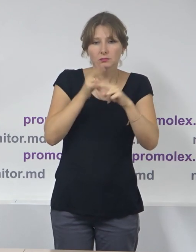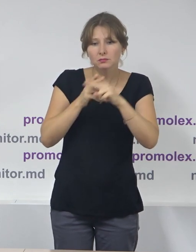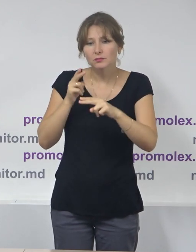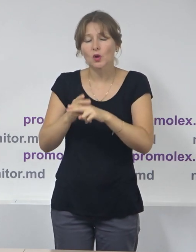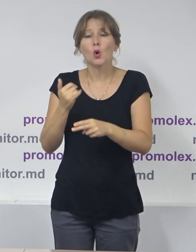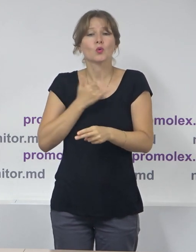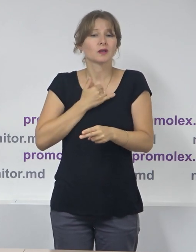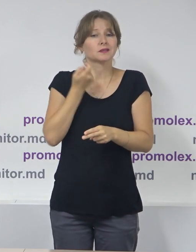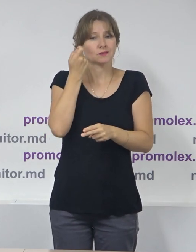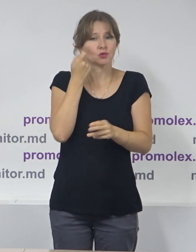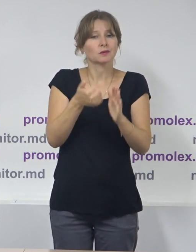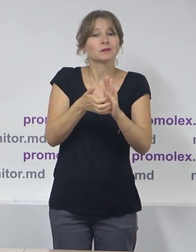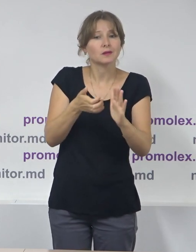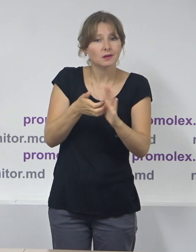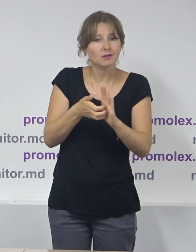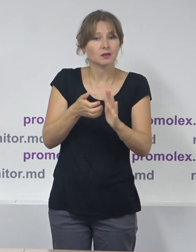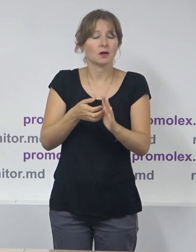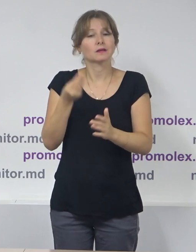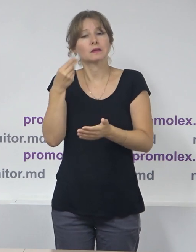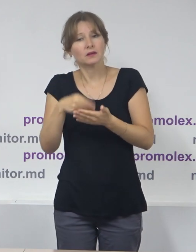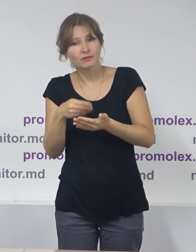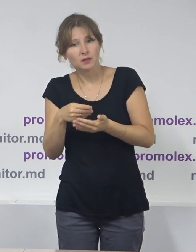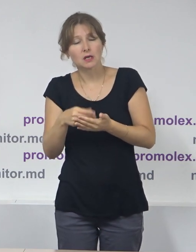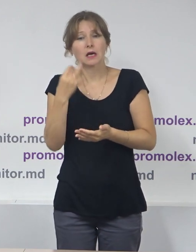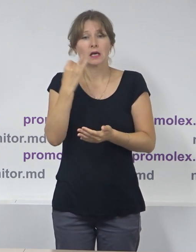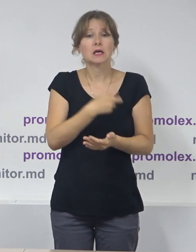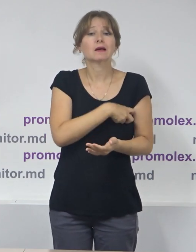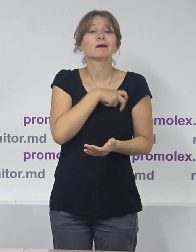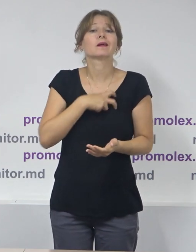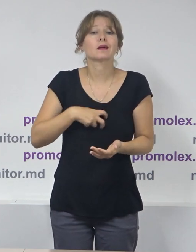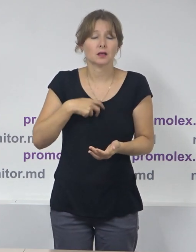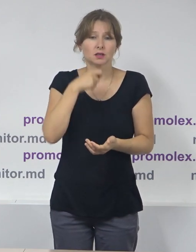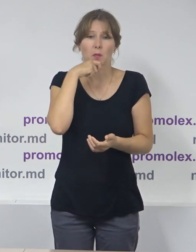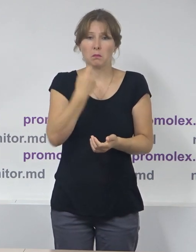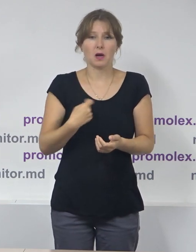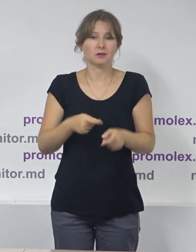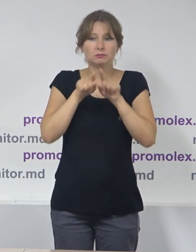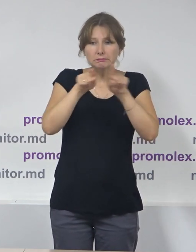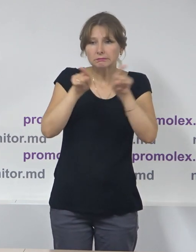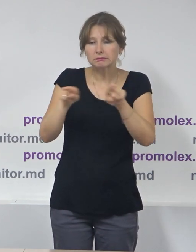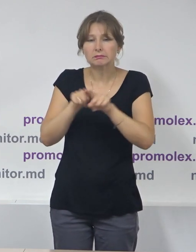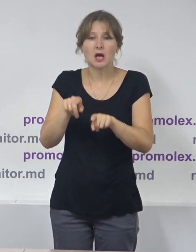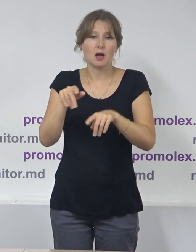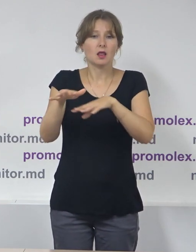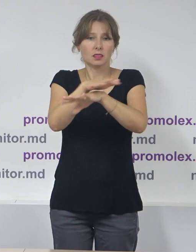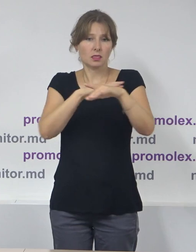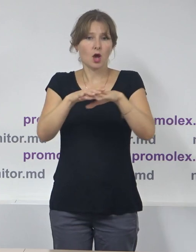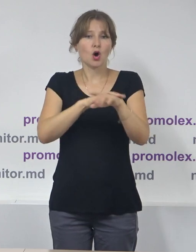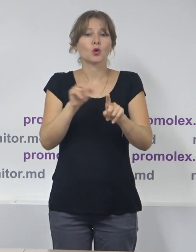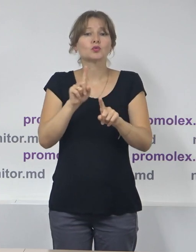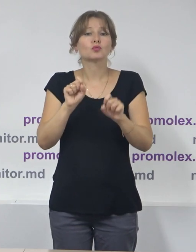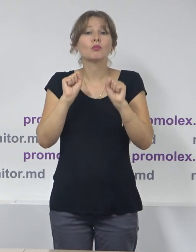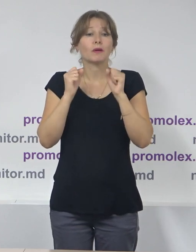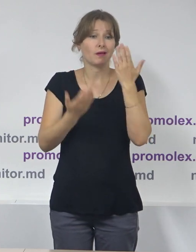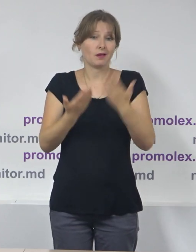pune în aplicare aceste previderi legale, precum și riscul de politizare excesivă a acestui subiect în spațiu public, odată cu